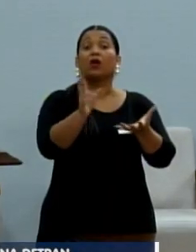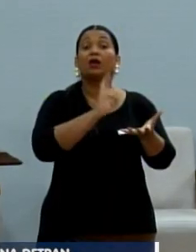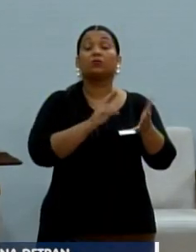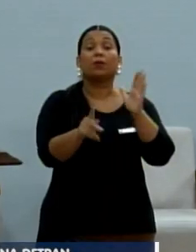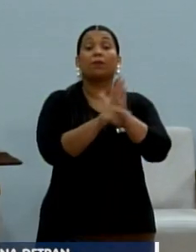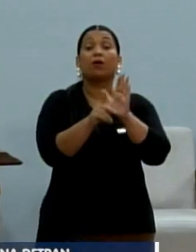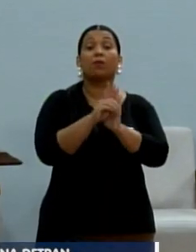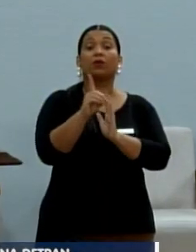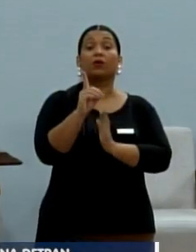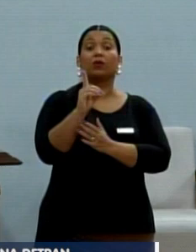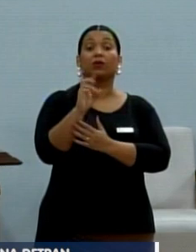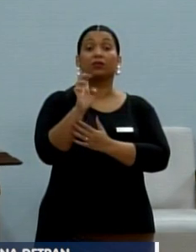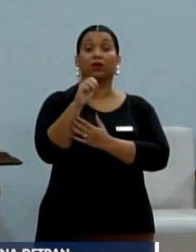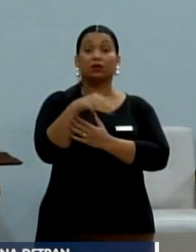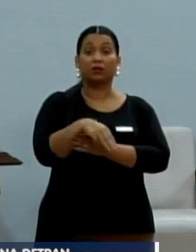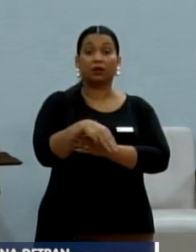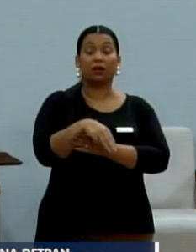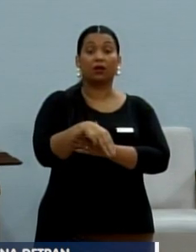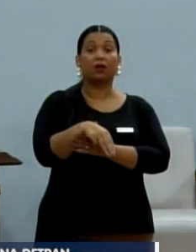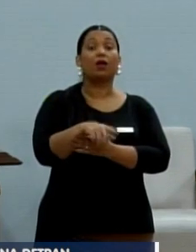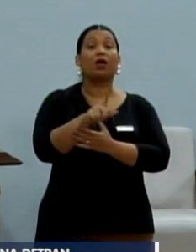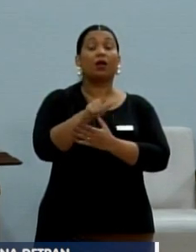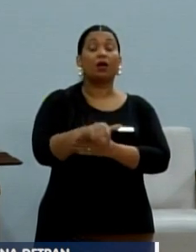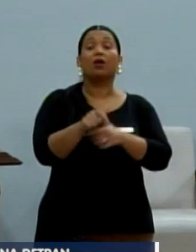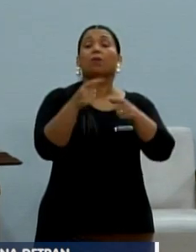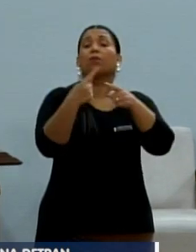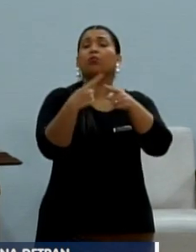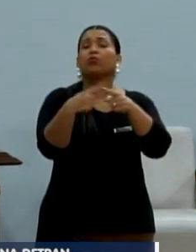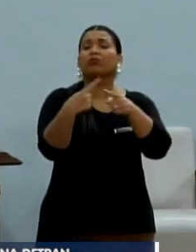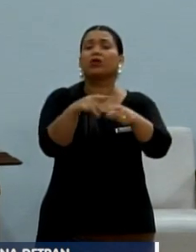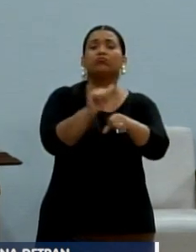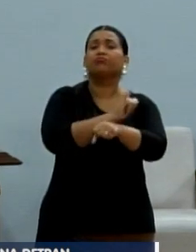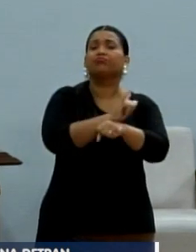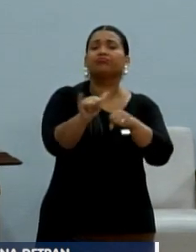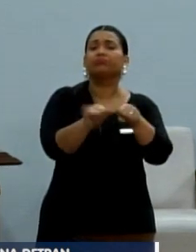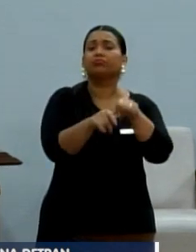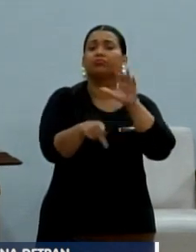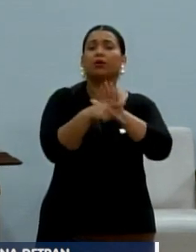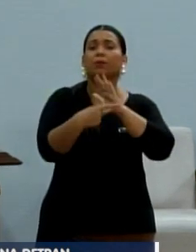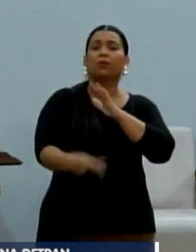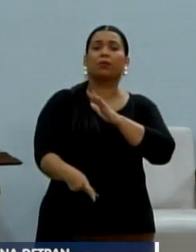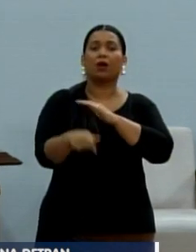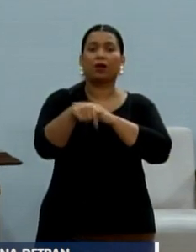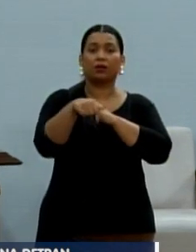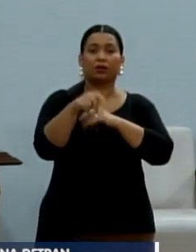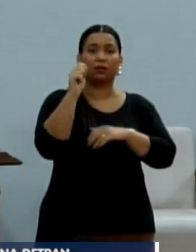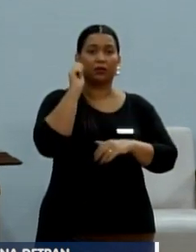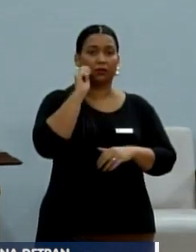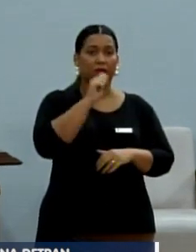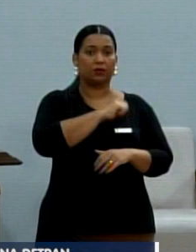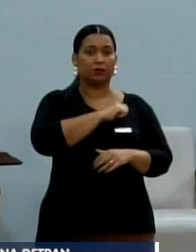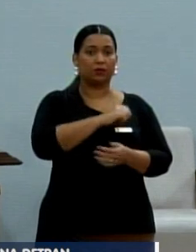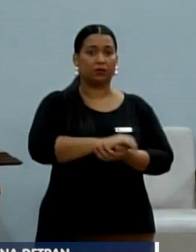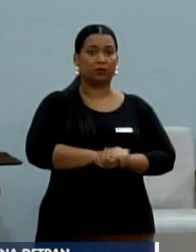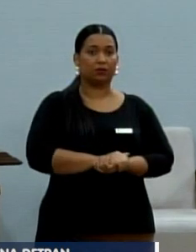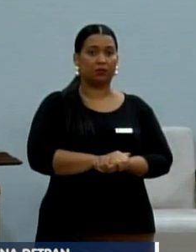o órgão do Estado ao qual eles implantaram o sistema dessas lombadas aqui, eletrônica.